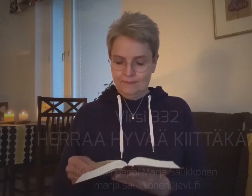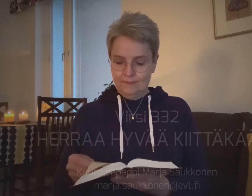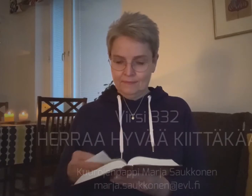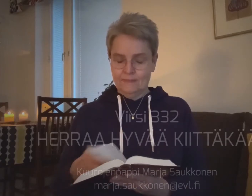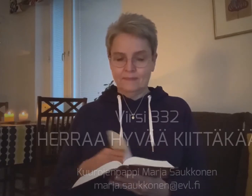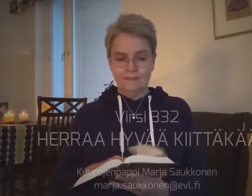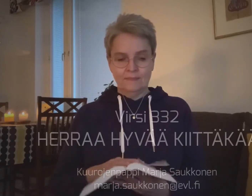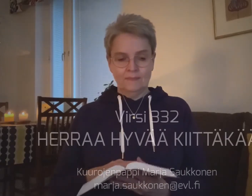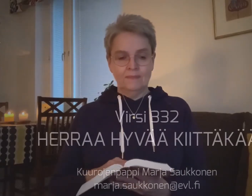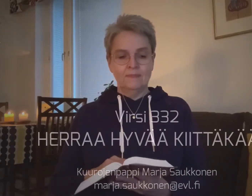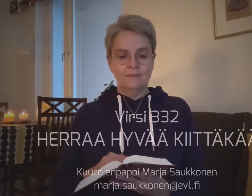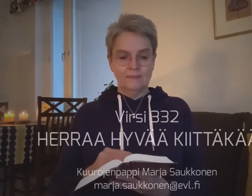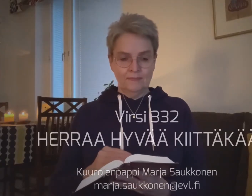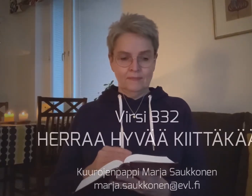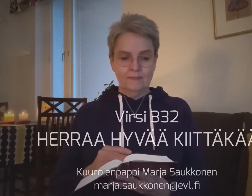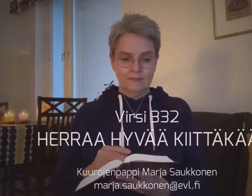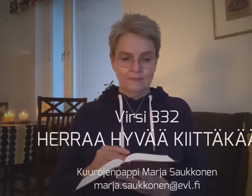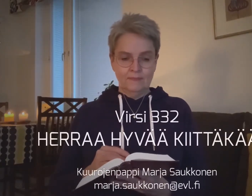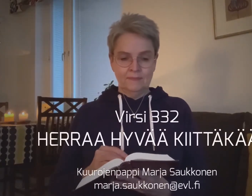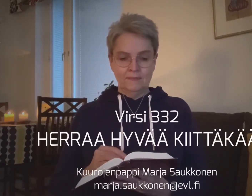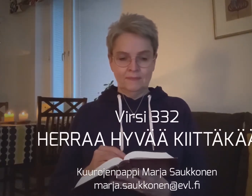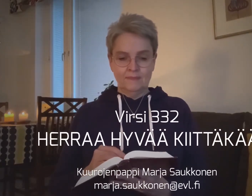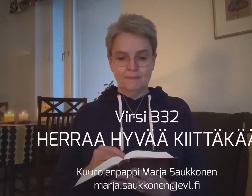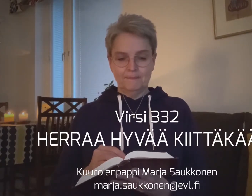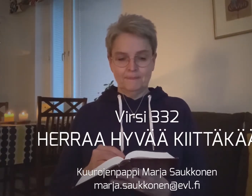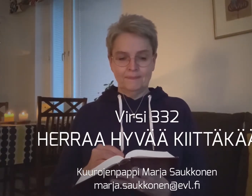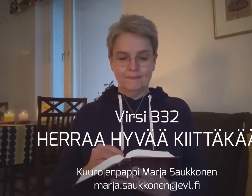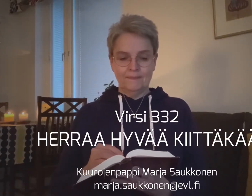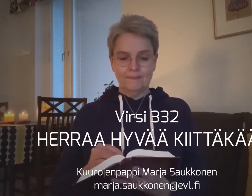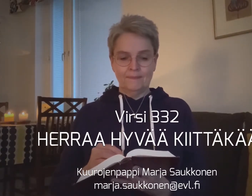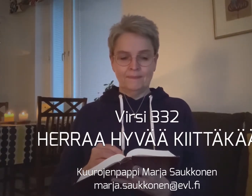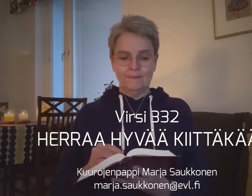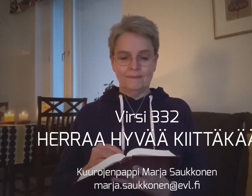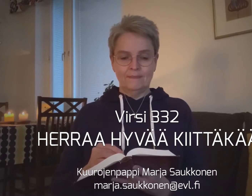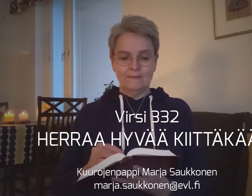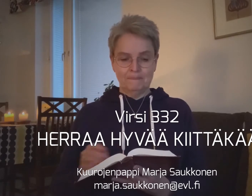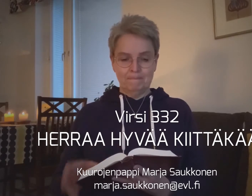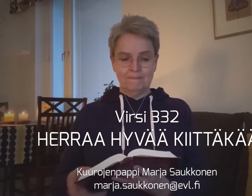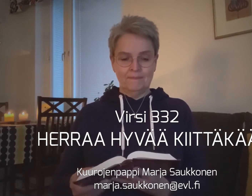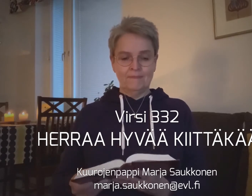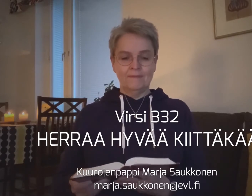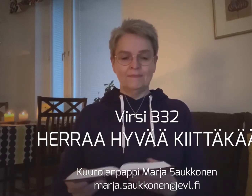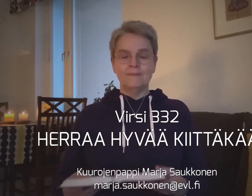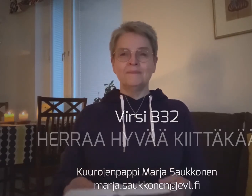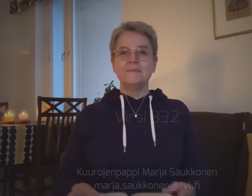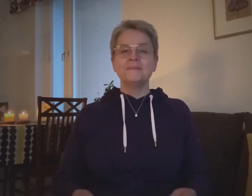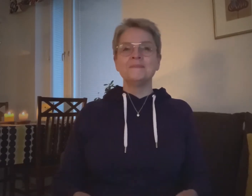Virsi 332. Herraa hyvää kiittäkää.